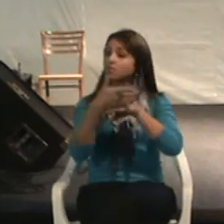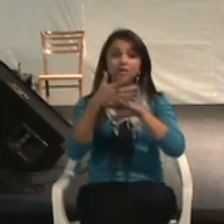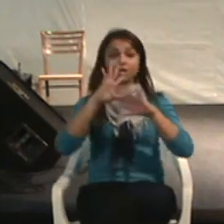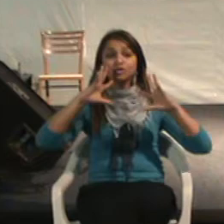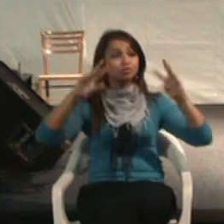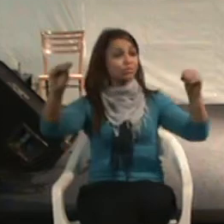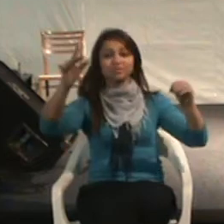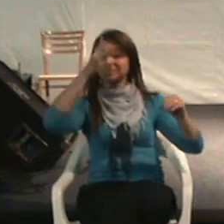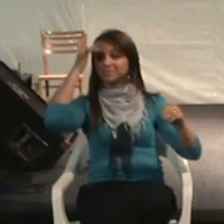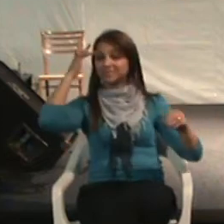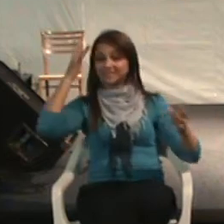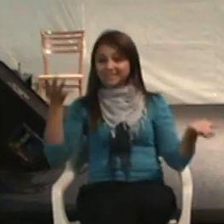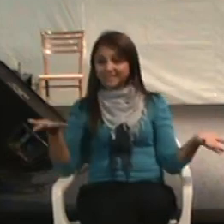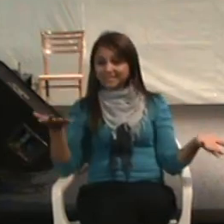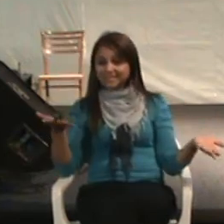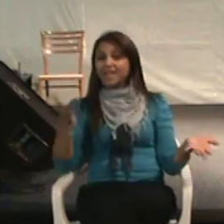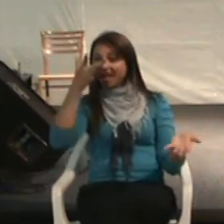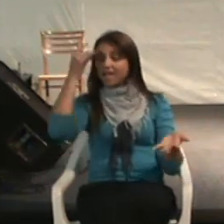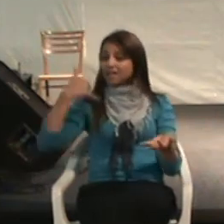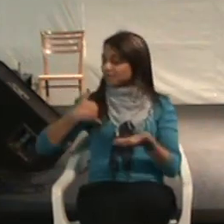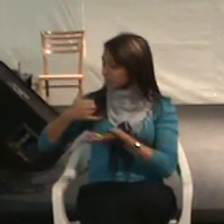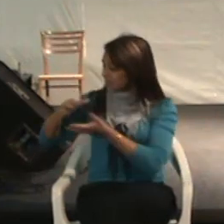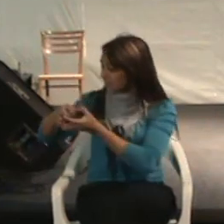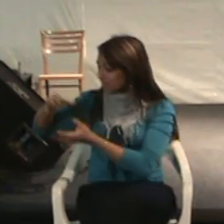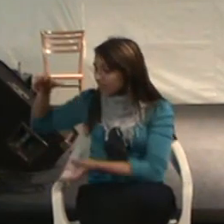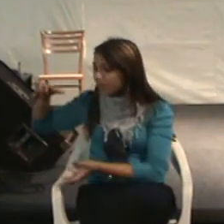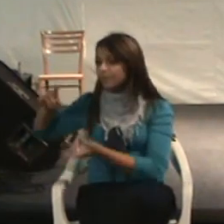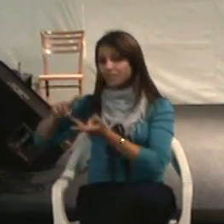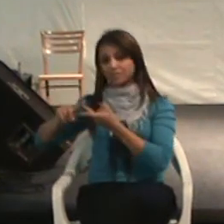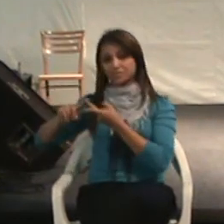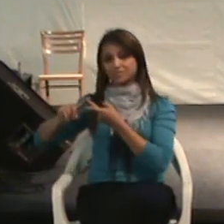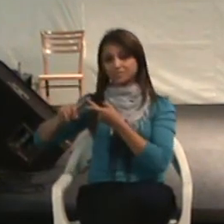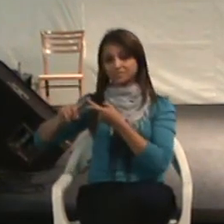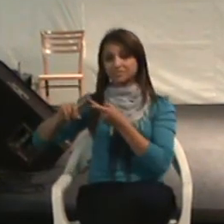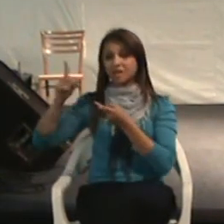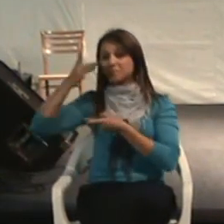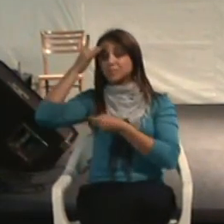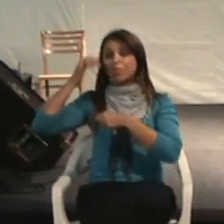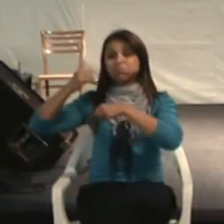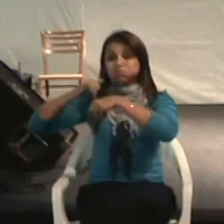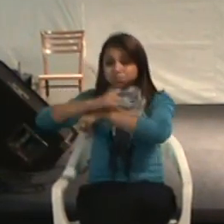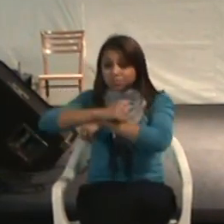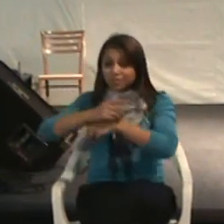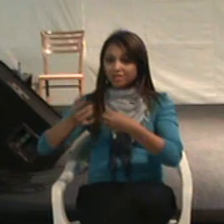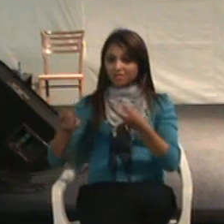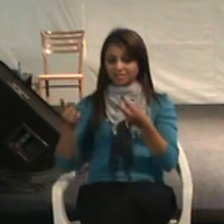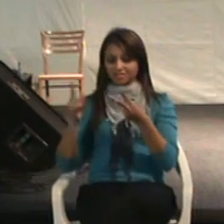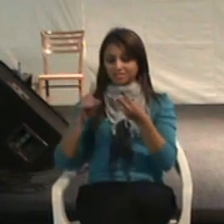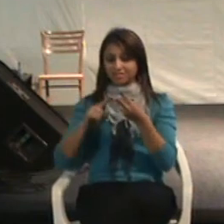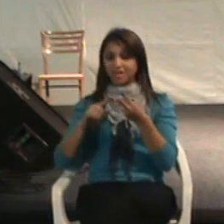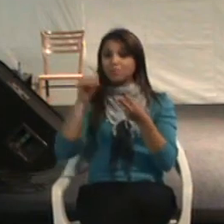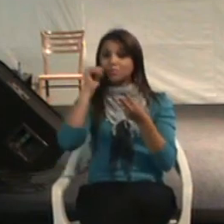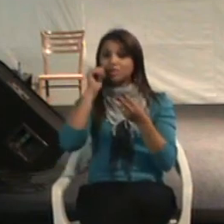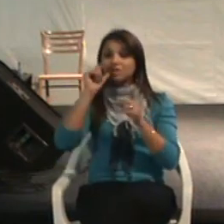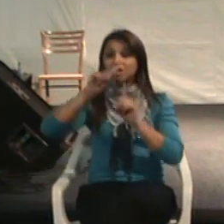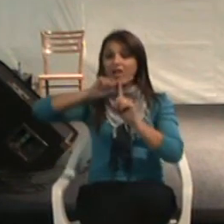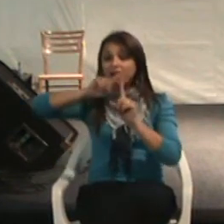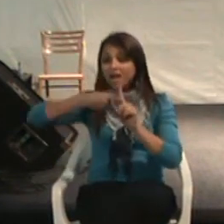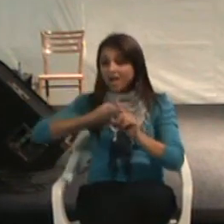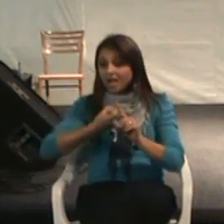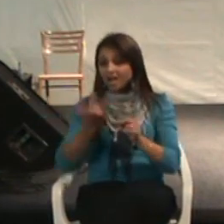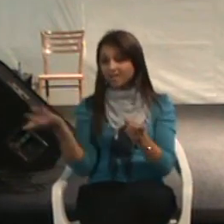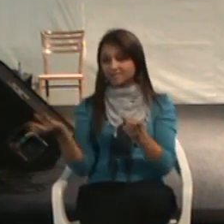todo mundo. É para o idoso. É para o obeso. É para a mulher grávida.